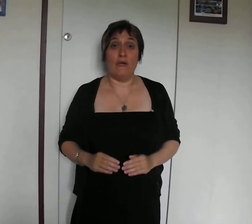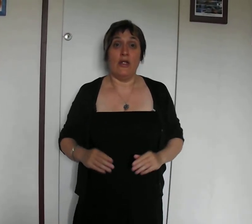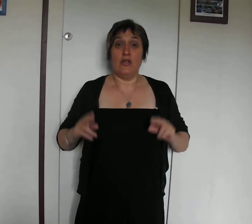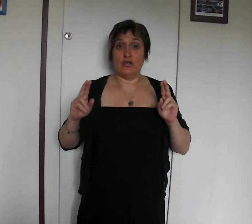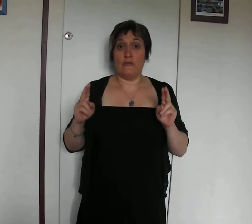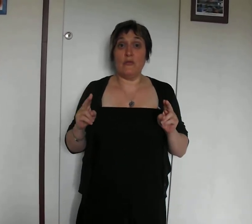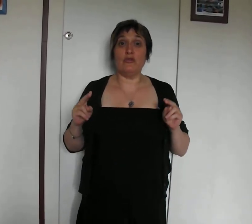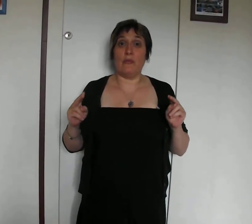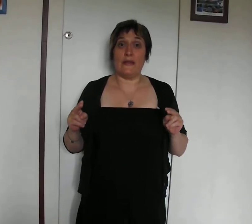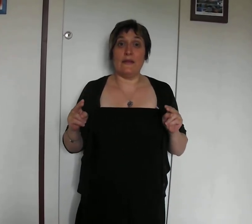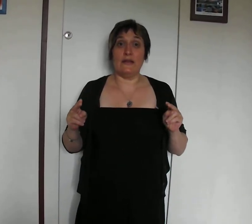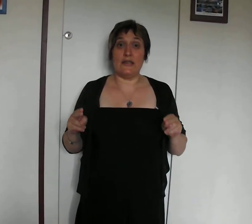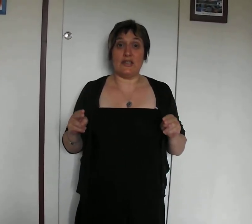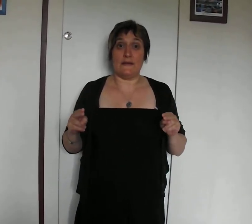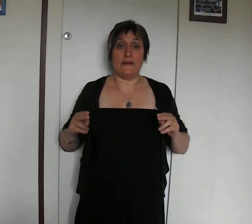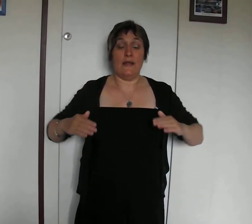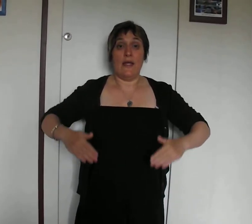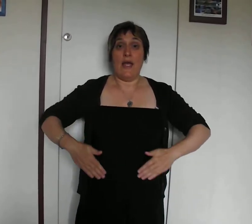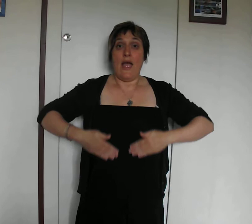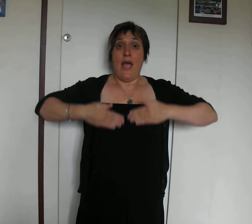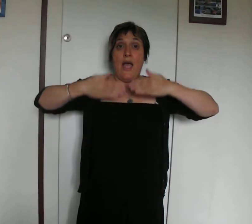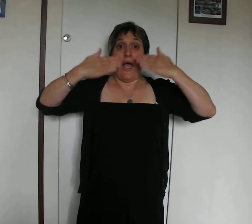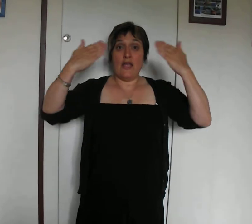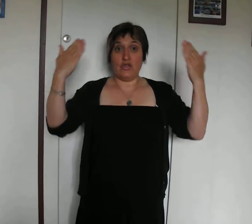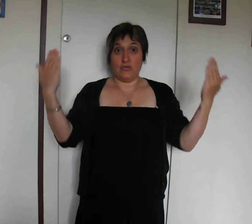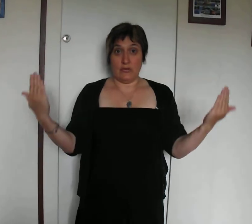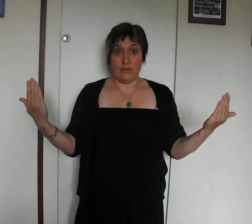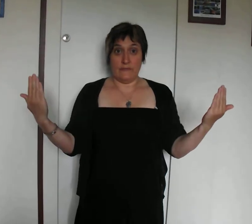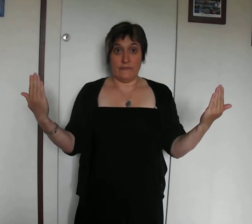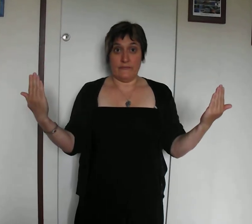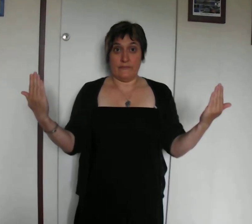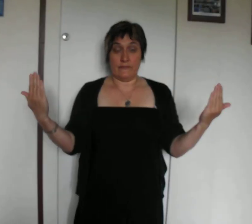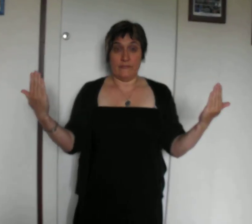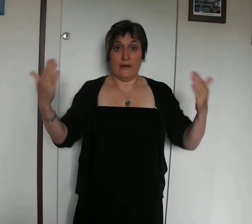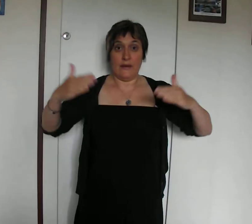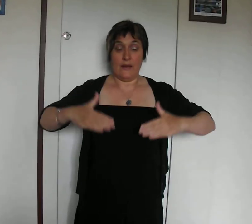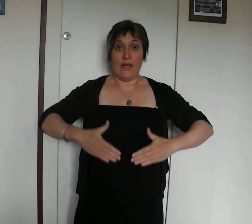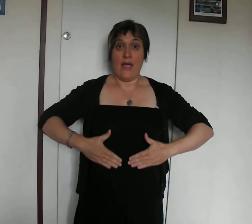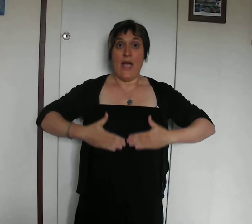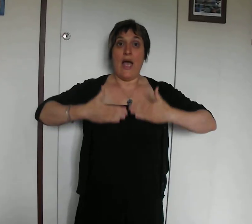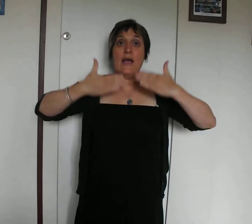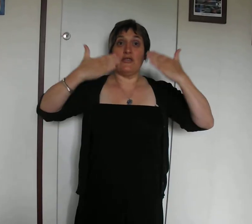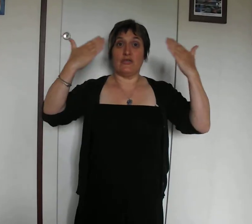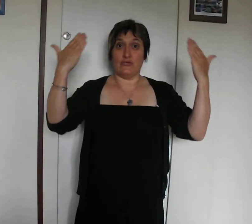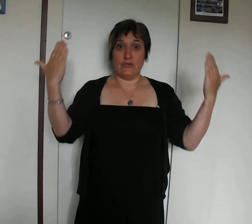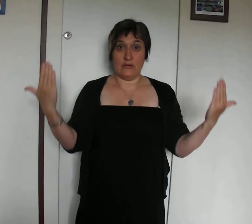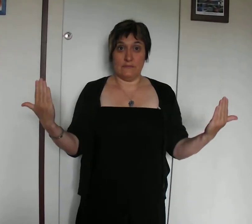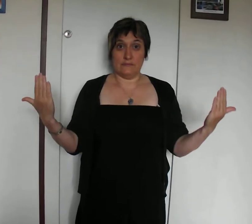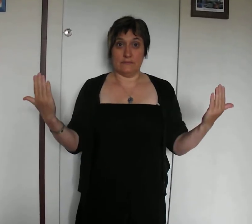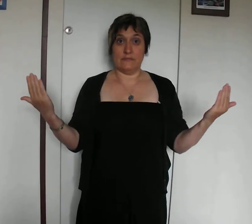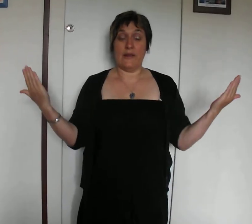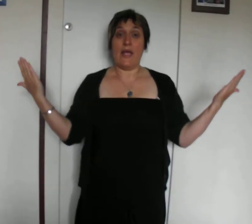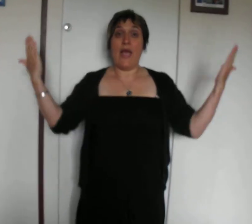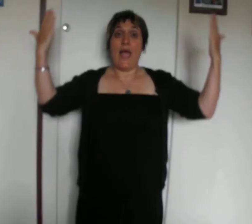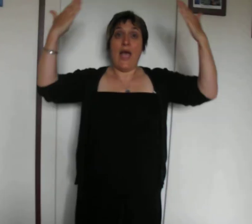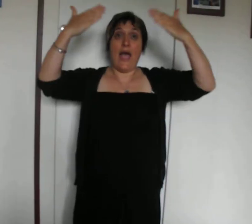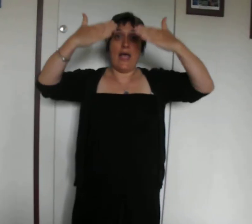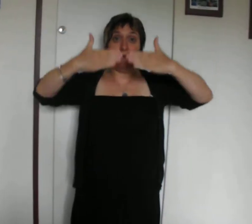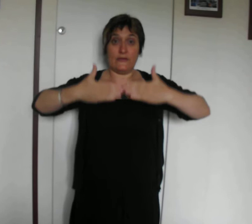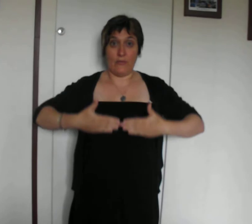Je vous montre maintenant les gestes. Un jour, un jour, un soir,